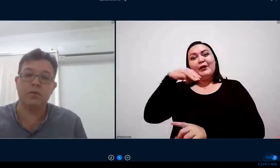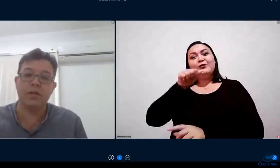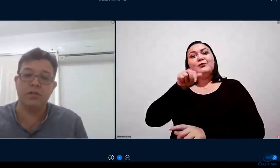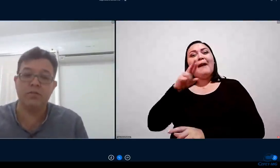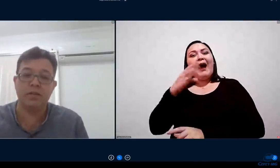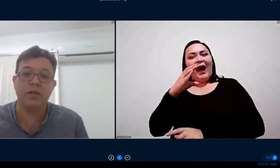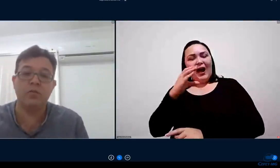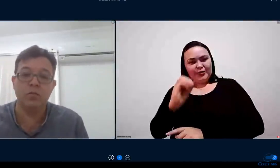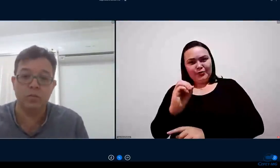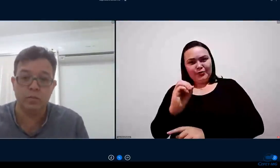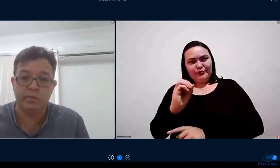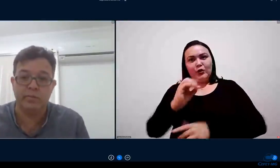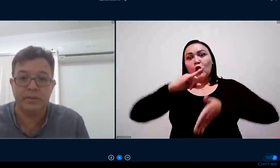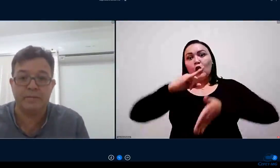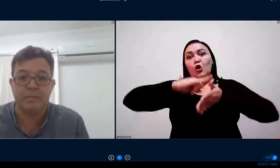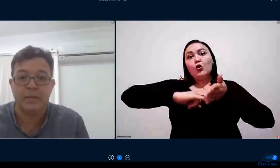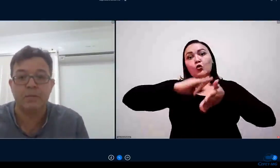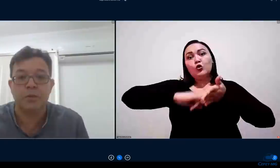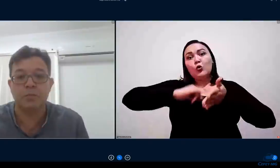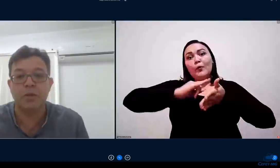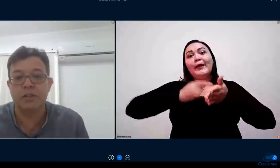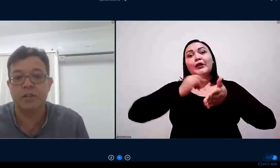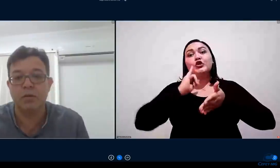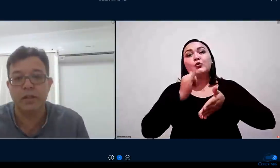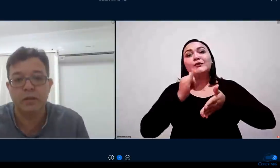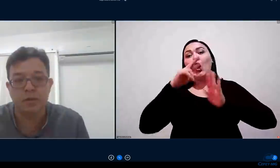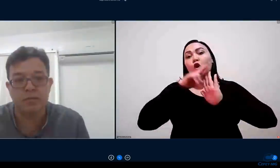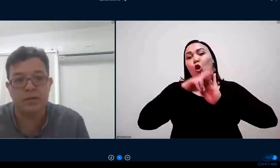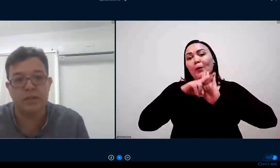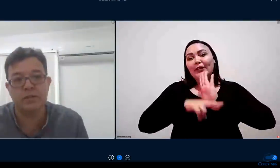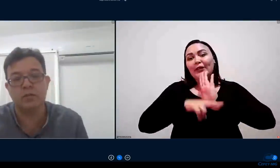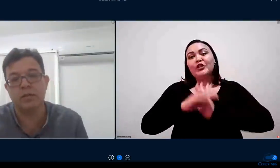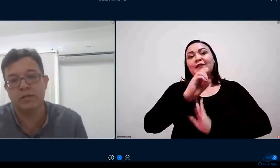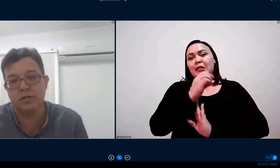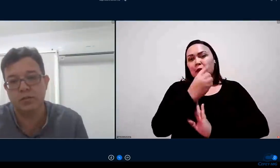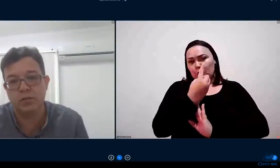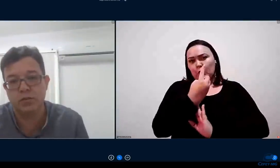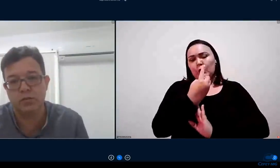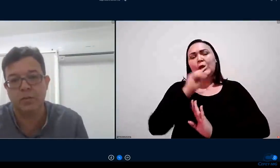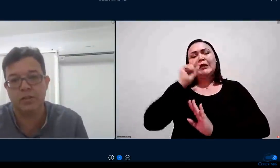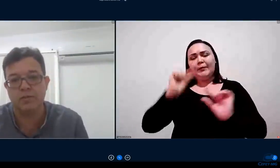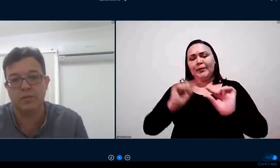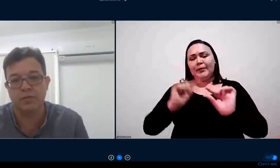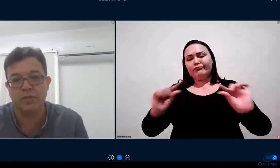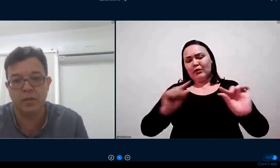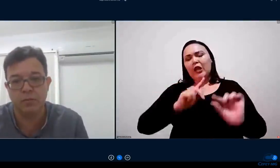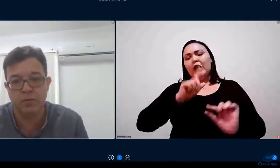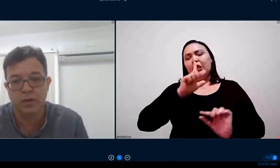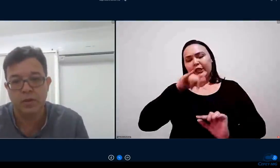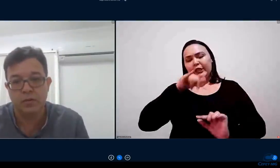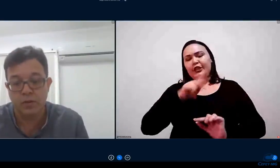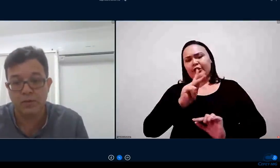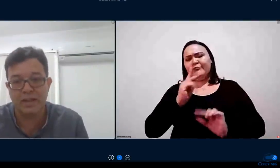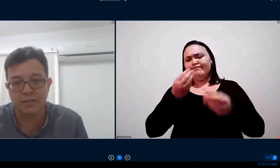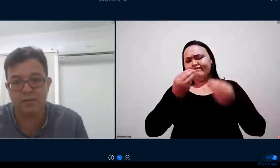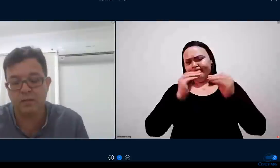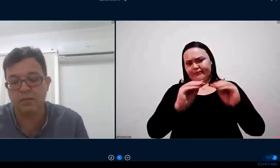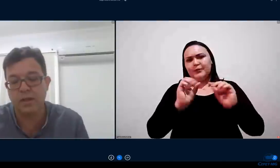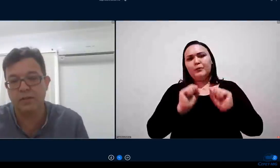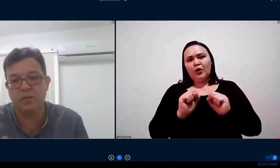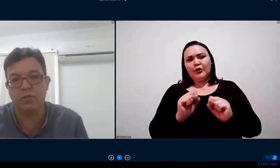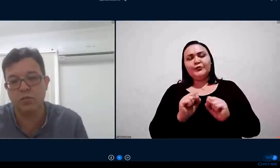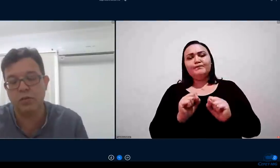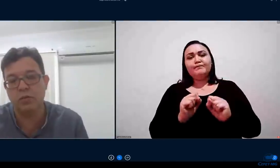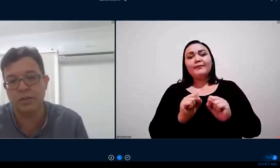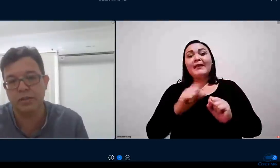instrução normativa 01 depois eu posso deixar o link para vocês de todas as instruções normativas que fizemos são dez